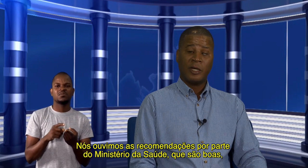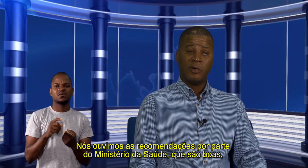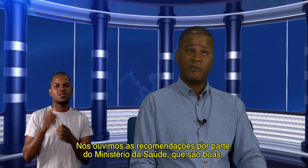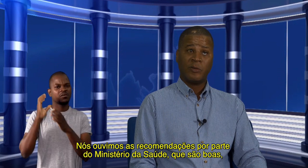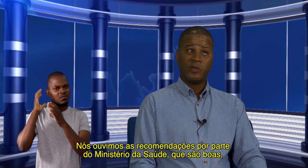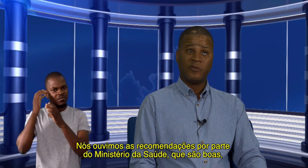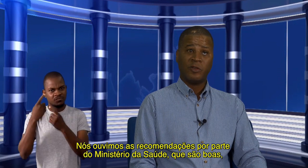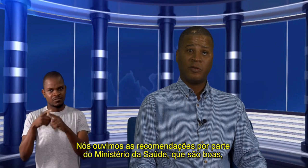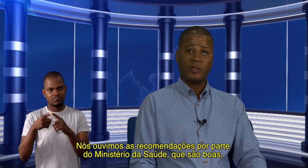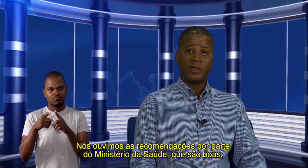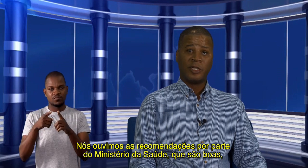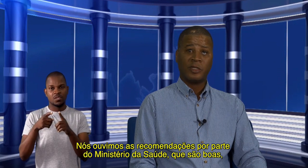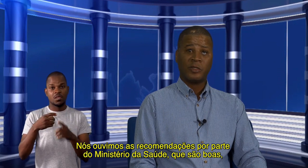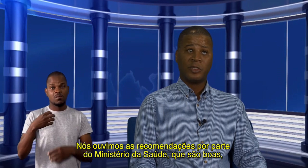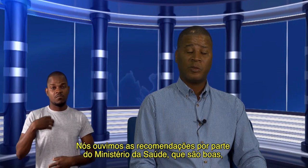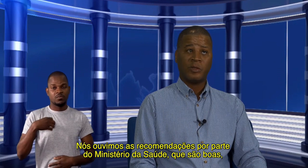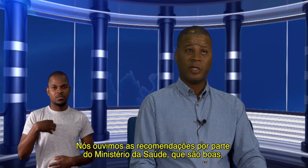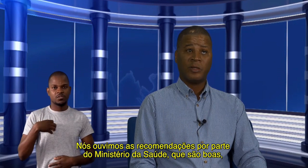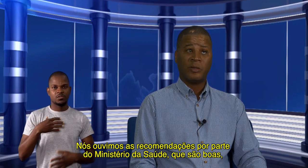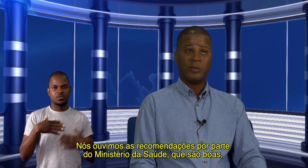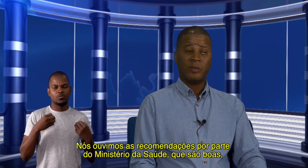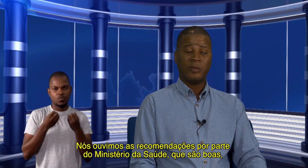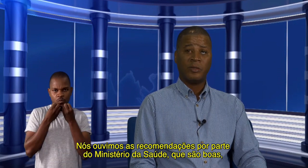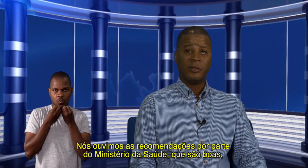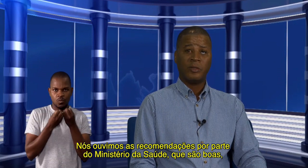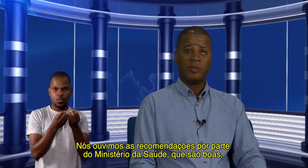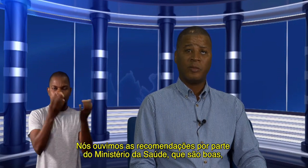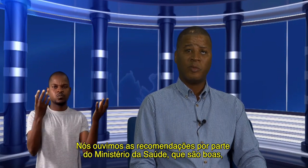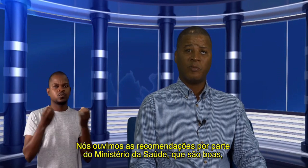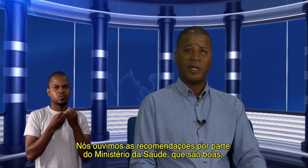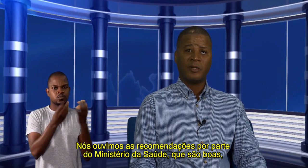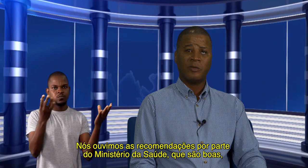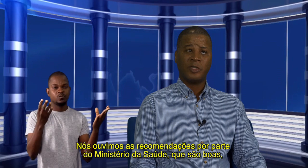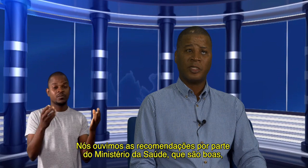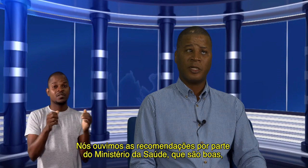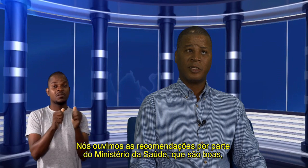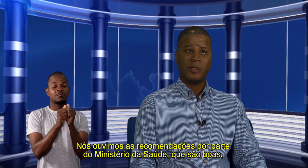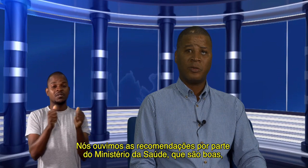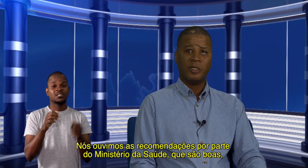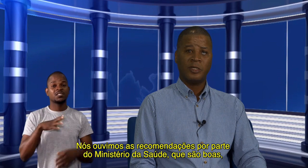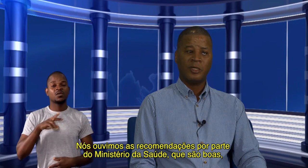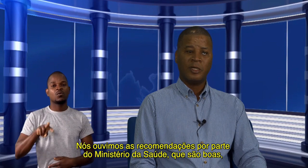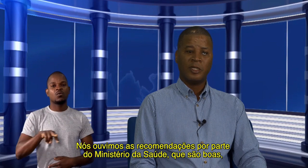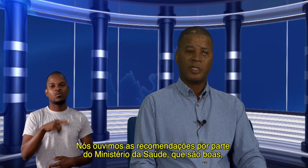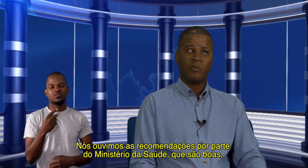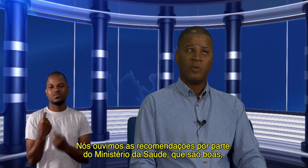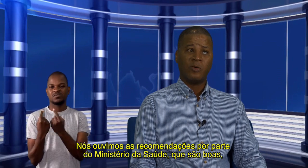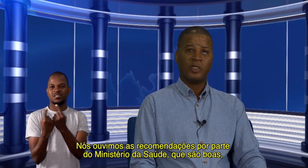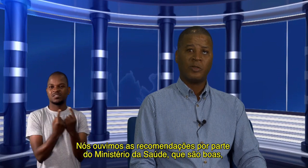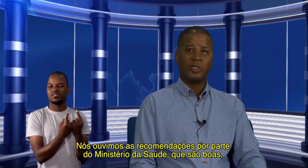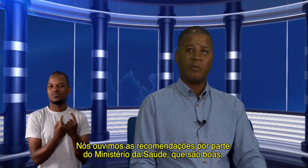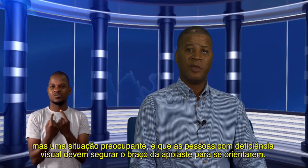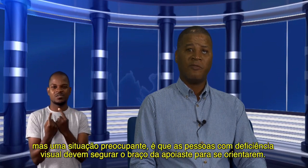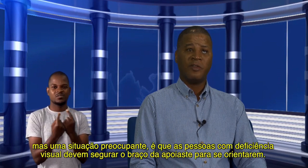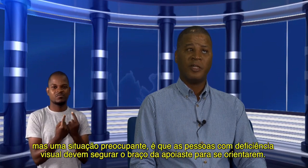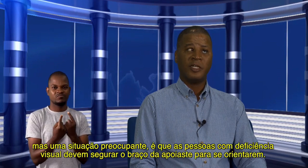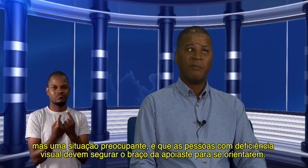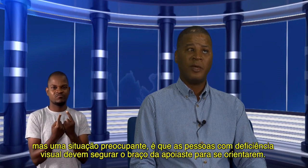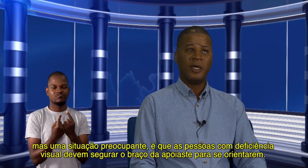nós vamos ouvindo as orientações, portanto, por parte do Ministério da Saúde, que são boas, nós somos bem-vindos, mas